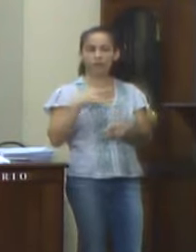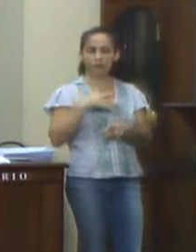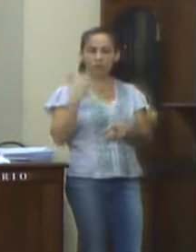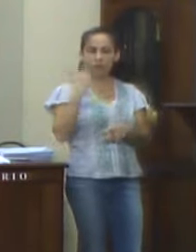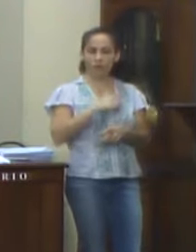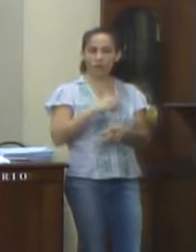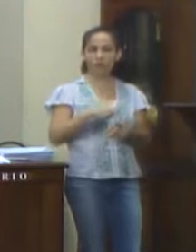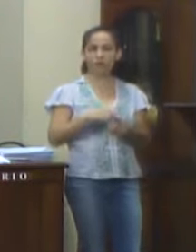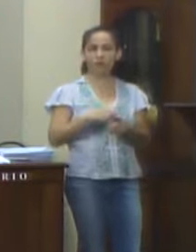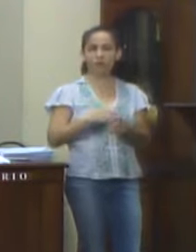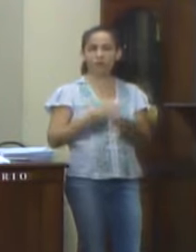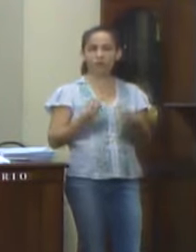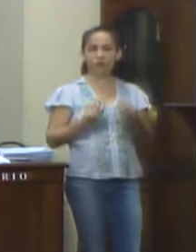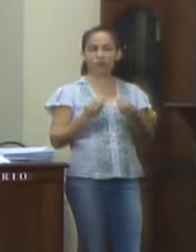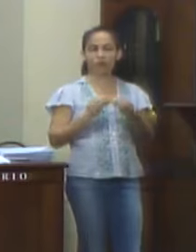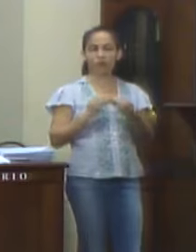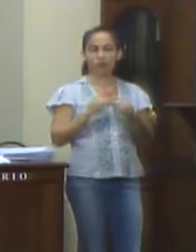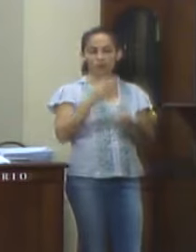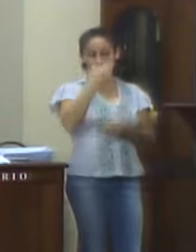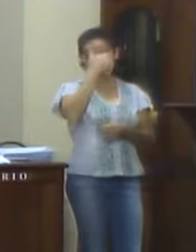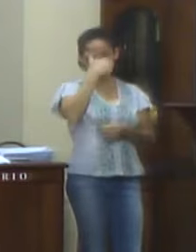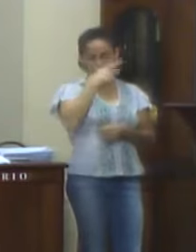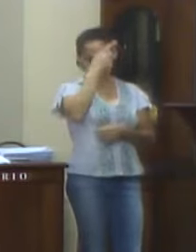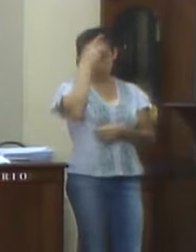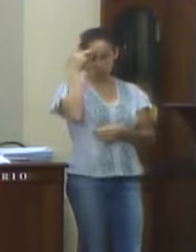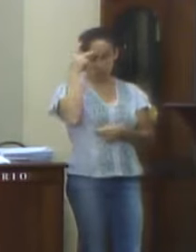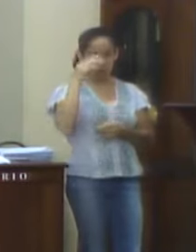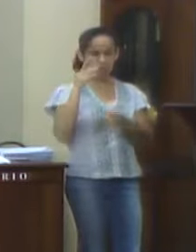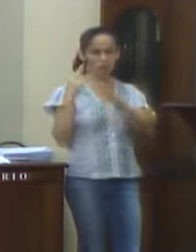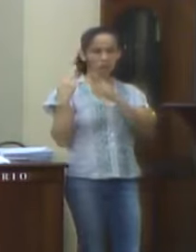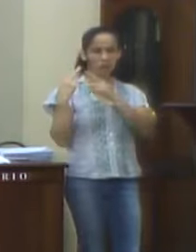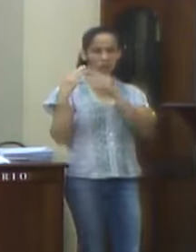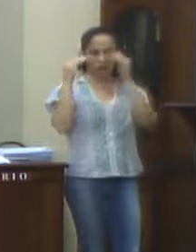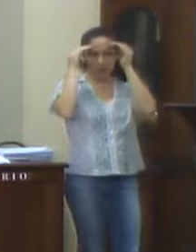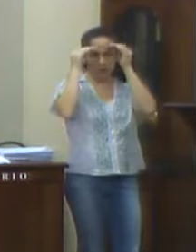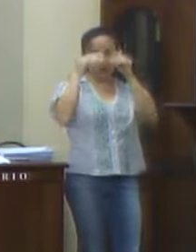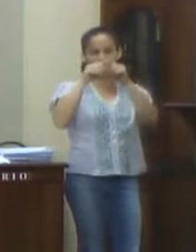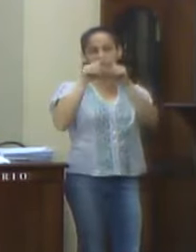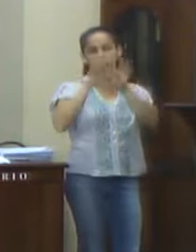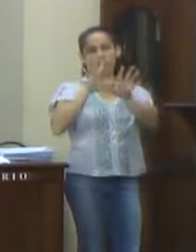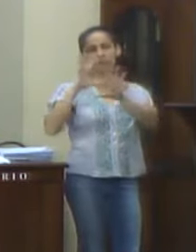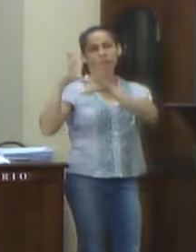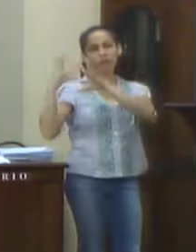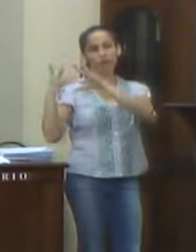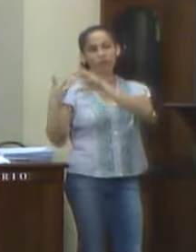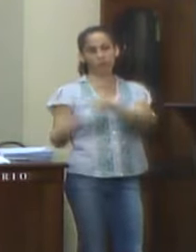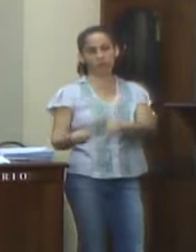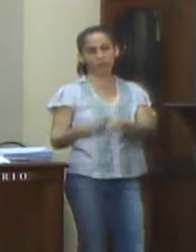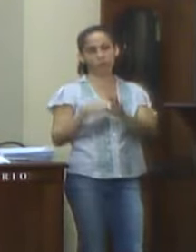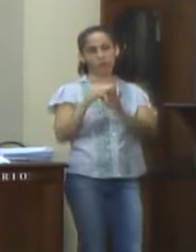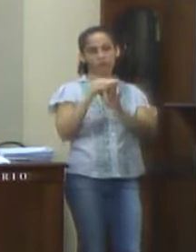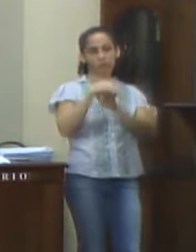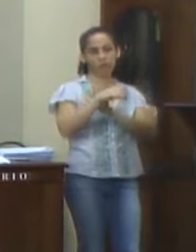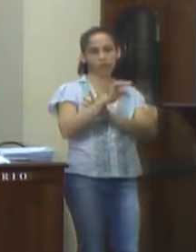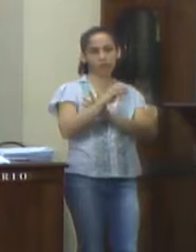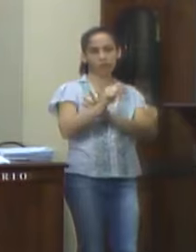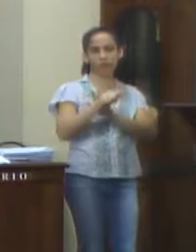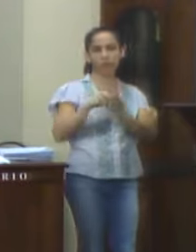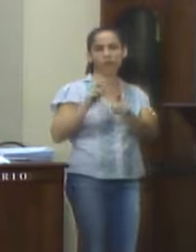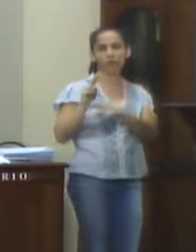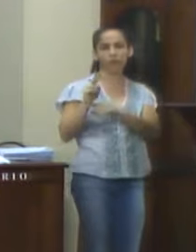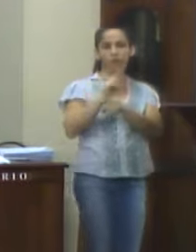assim como o limite de gastos com o pessoal, foram devidamente respeitados. Todas as metas fiscais de gestão foram alcançadas,